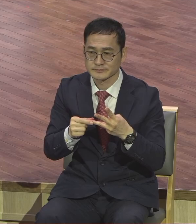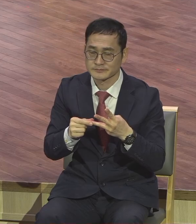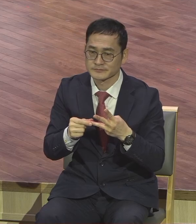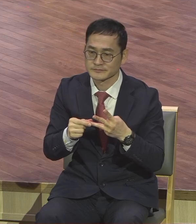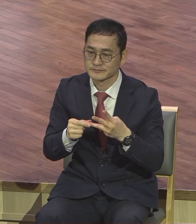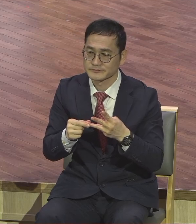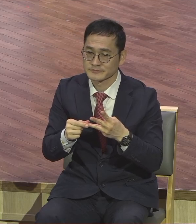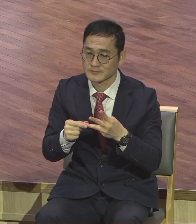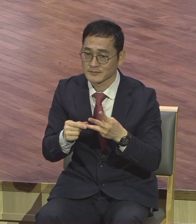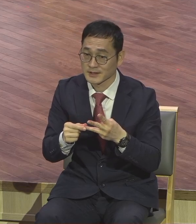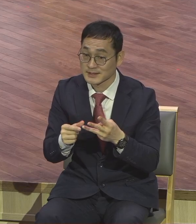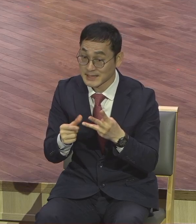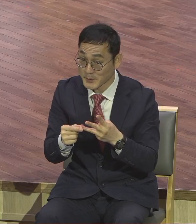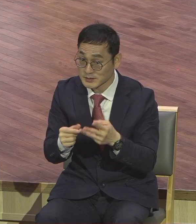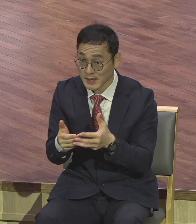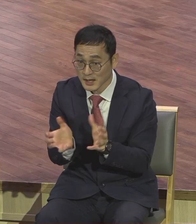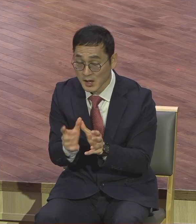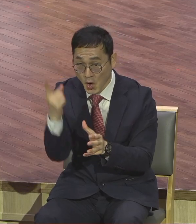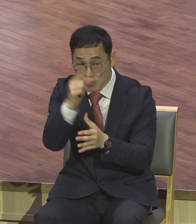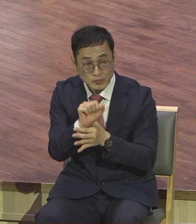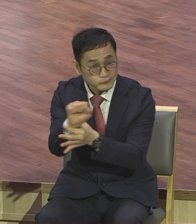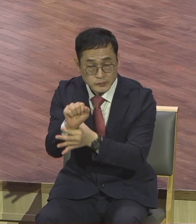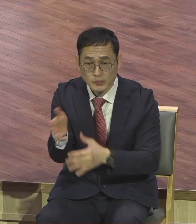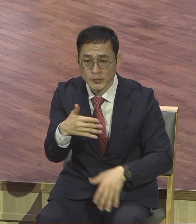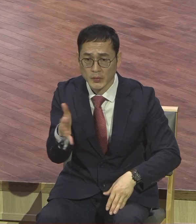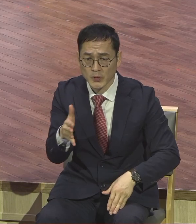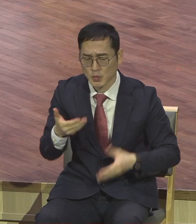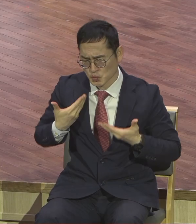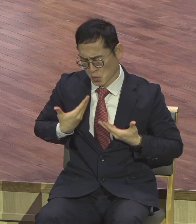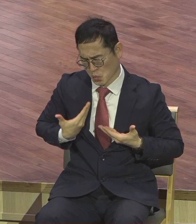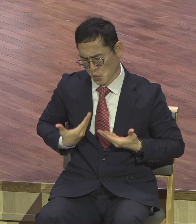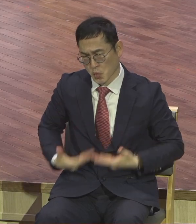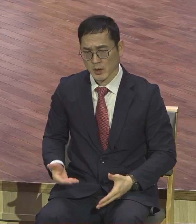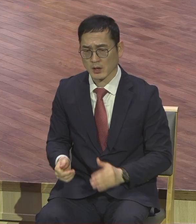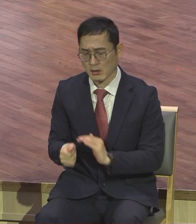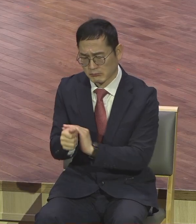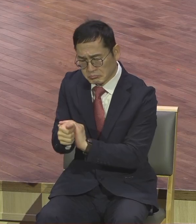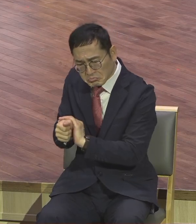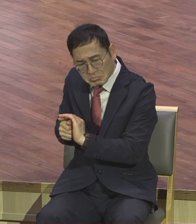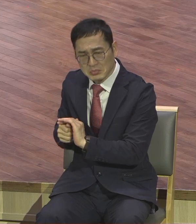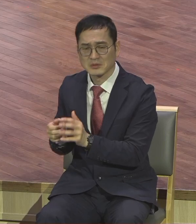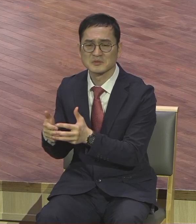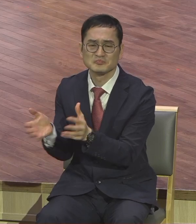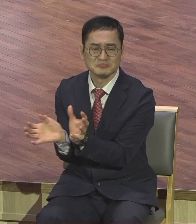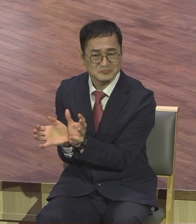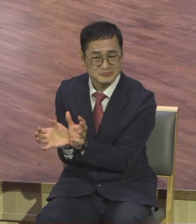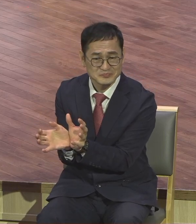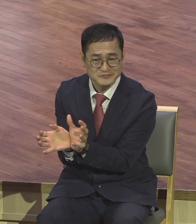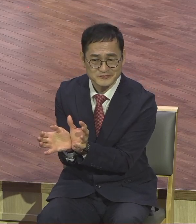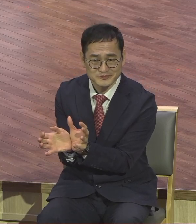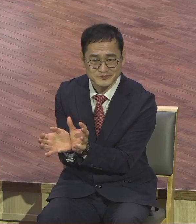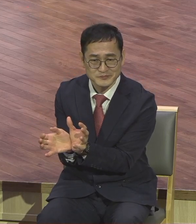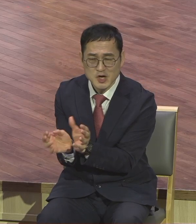그렇게 알려진 인물이 아니에요. 다시 말하면 세 번째 그룹들은 숨은 인물들이에요.